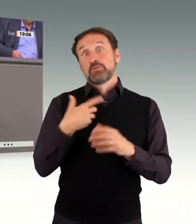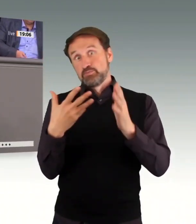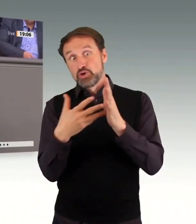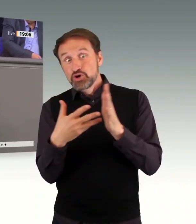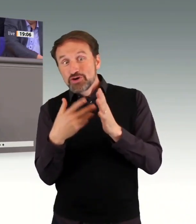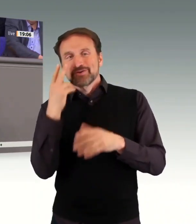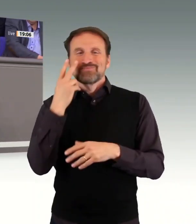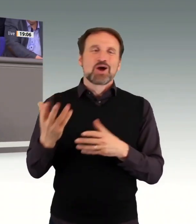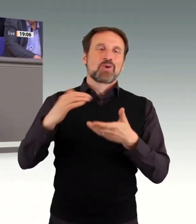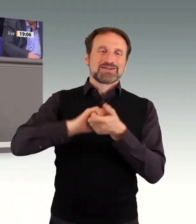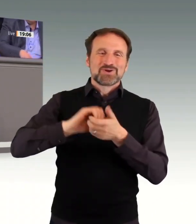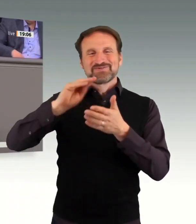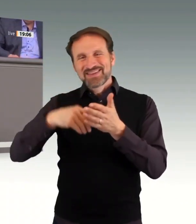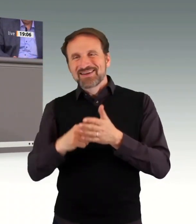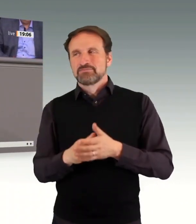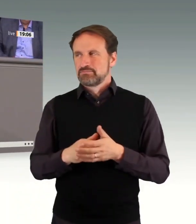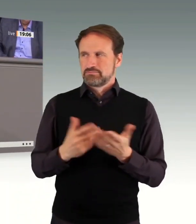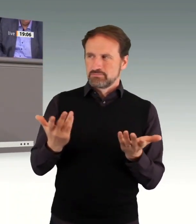angekommen, und jetzt müssen Sie endlich mal liefern.